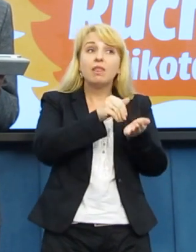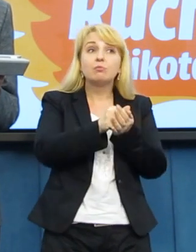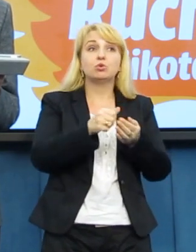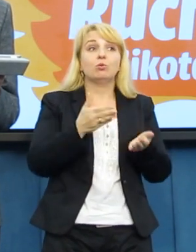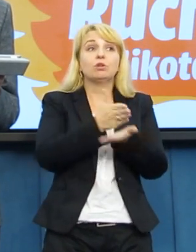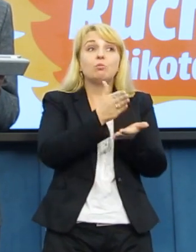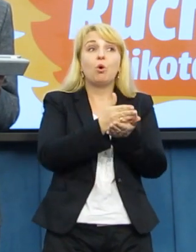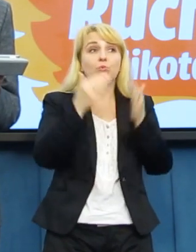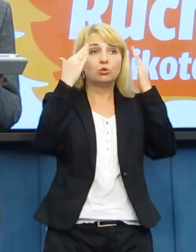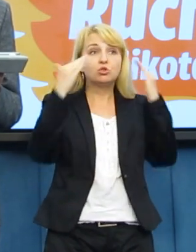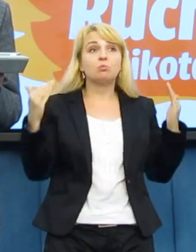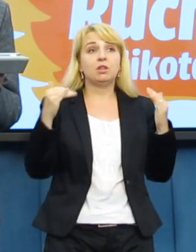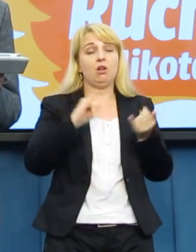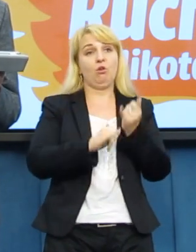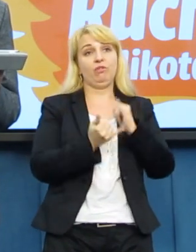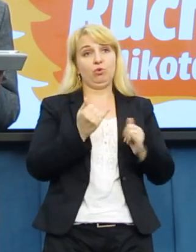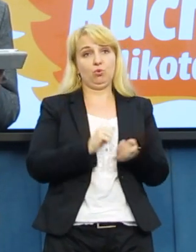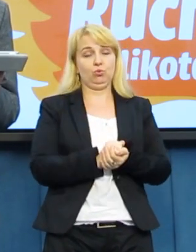ten szpital w Toruniu.